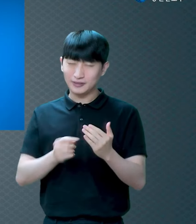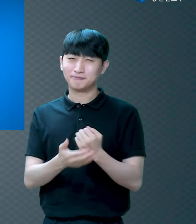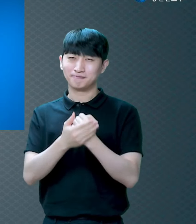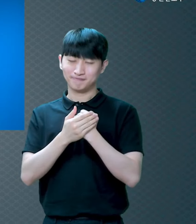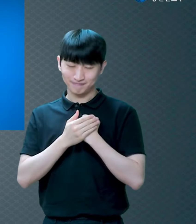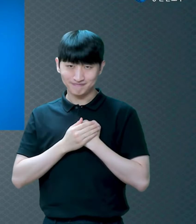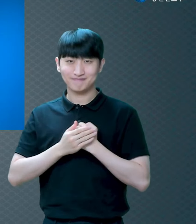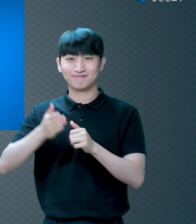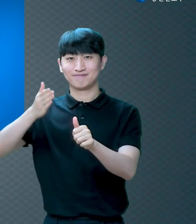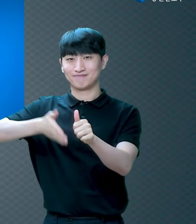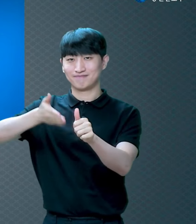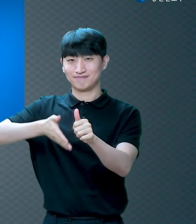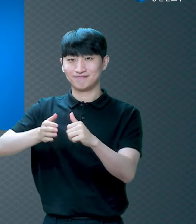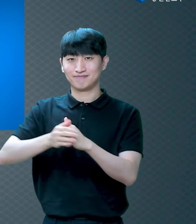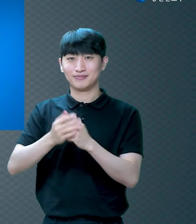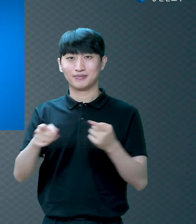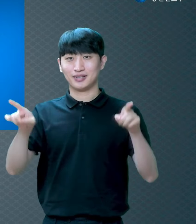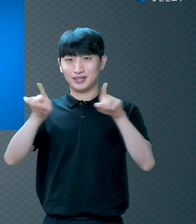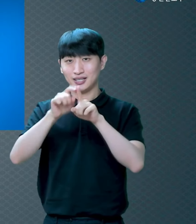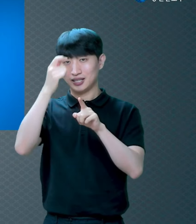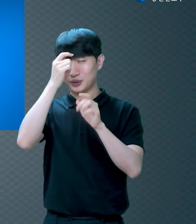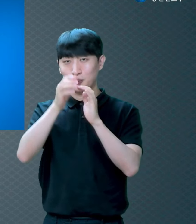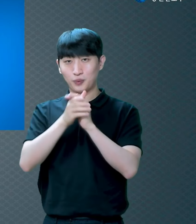같이 기도하겠습니다